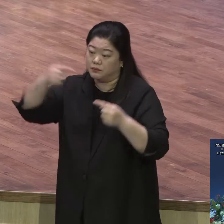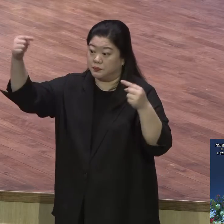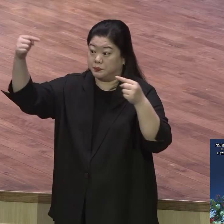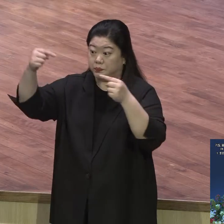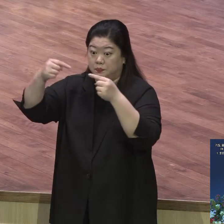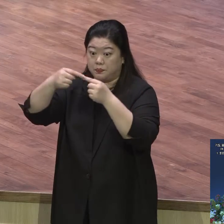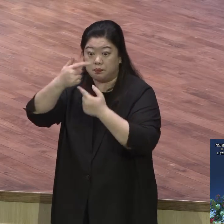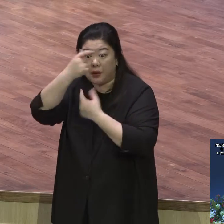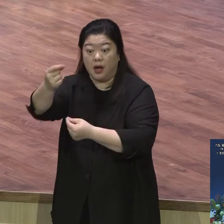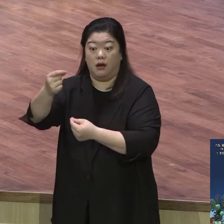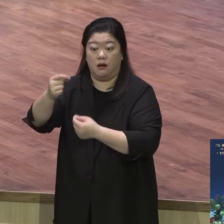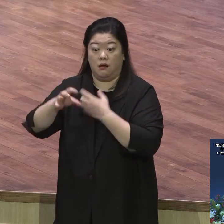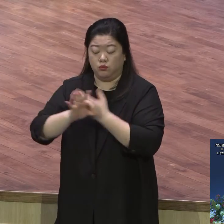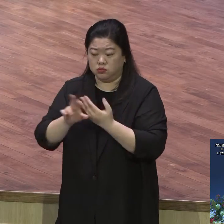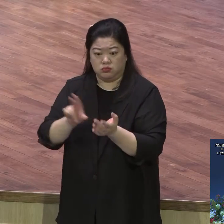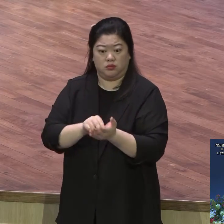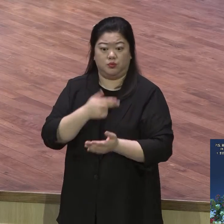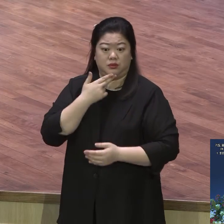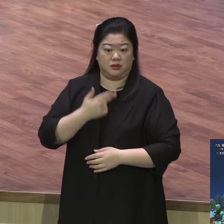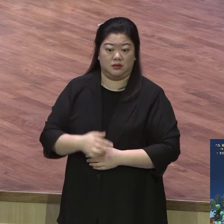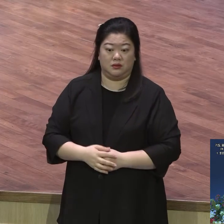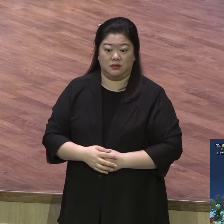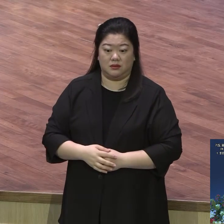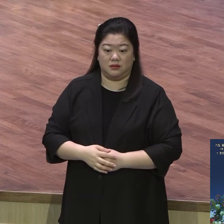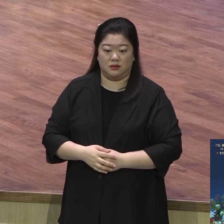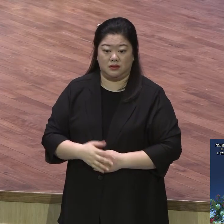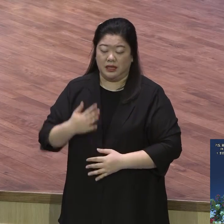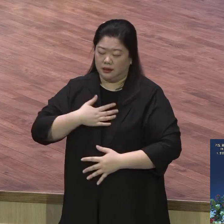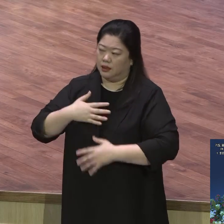안 들어주겠어요. 계속해서 기도하면 응답이 오는데